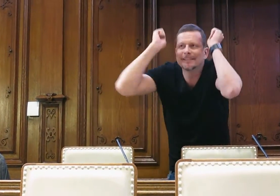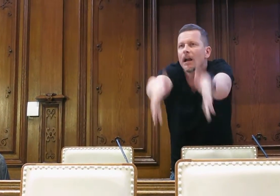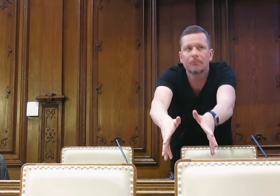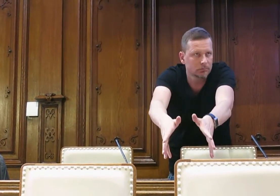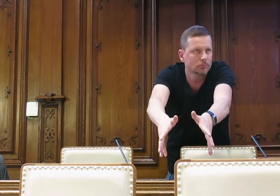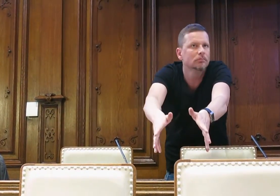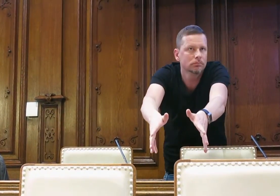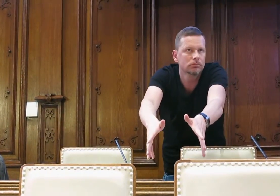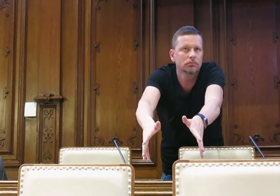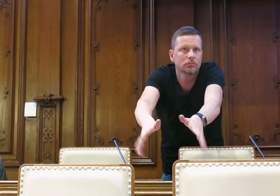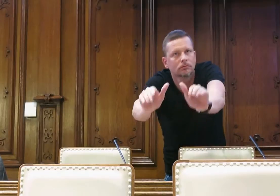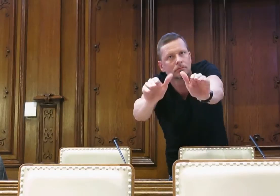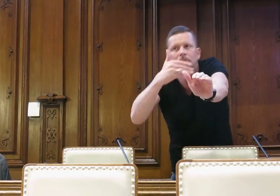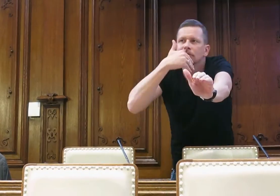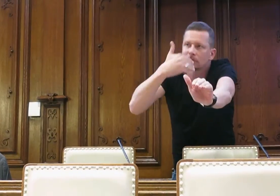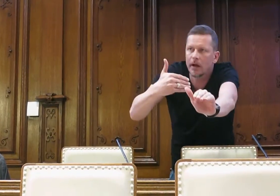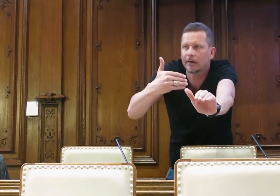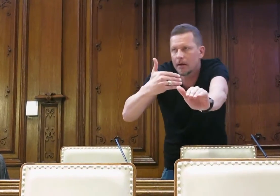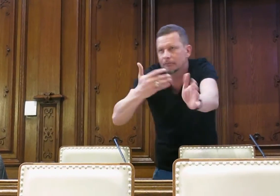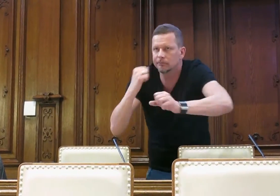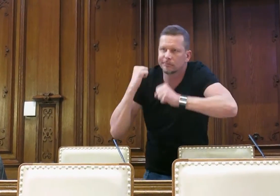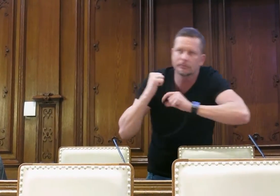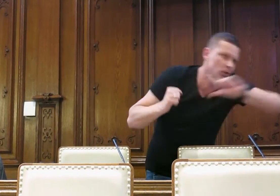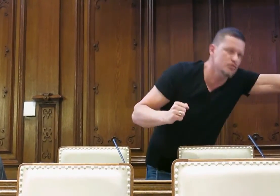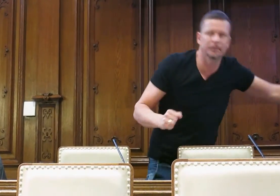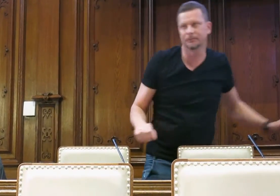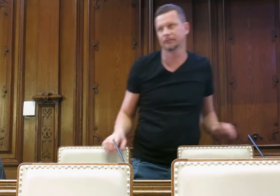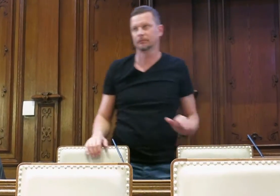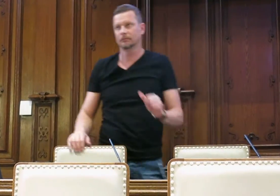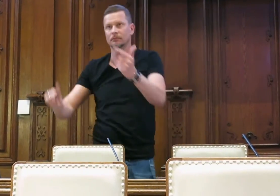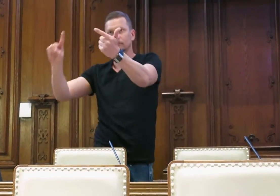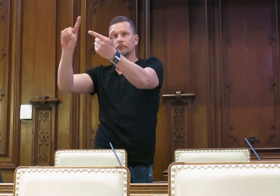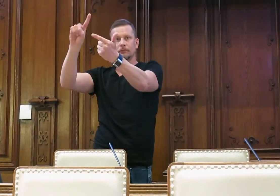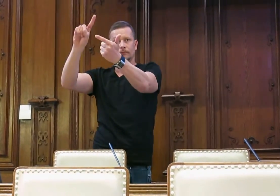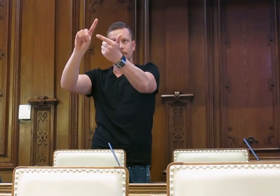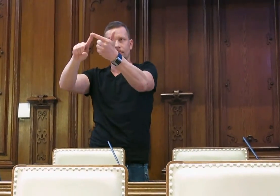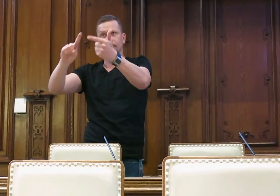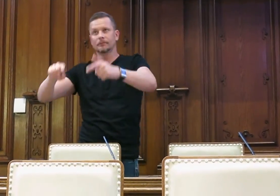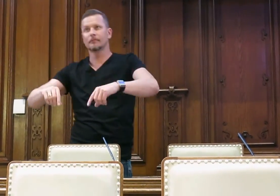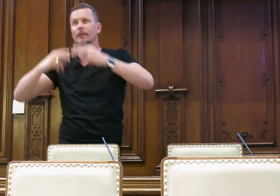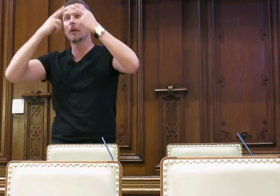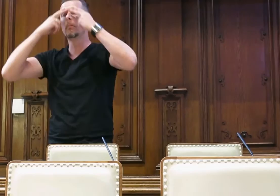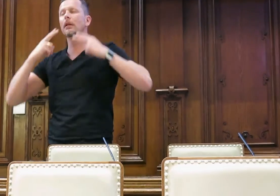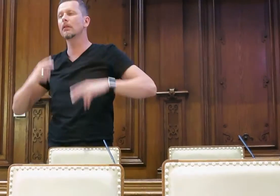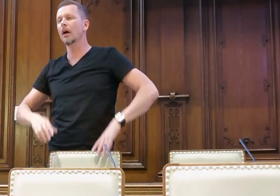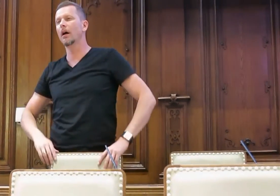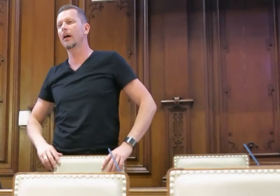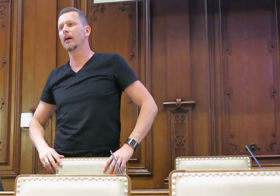Schält sich aus seinem Rollstuhl und wirft den Rollstuhl nach ins Grab und versucht dann in Ehrenbeten die